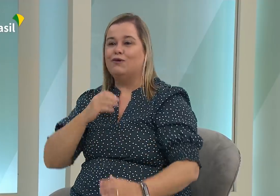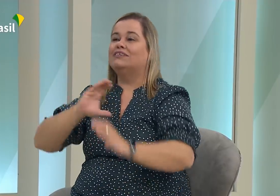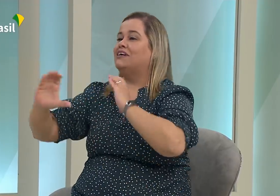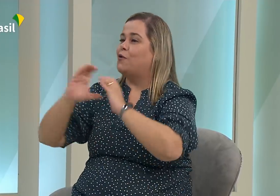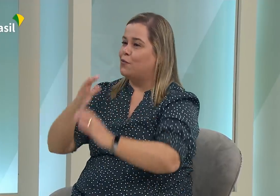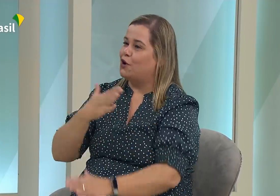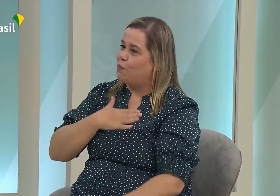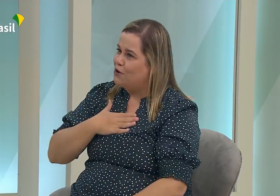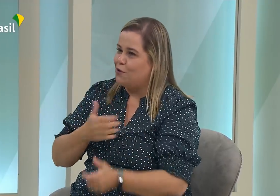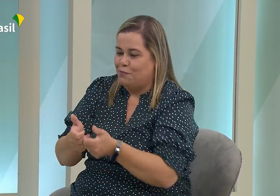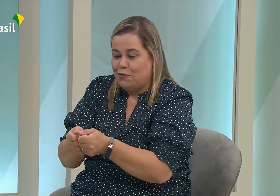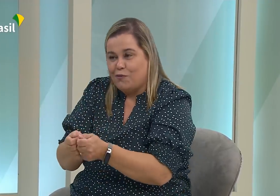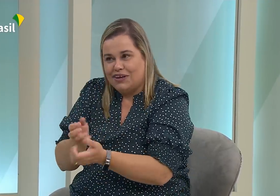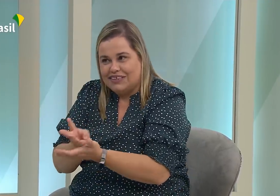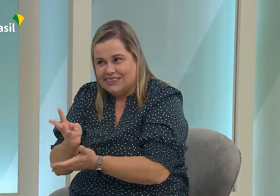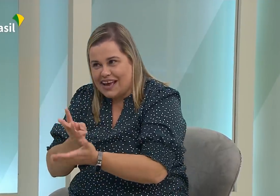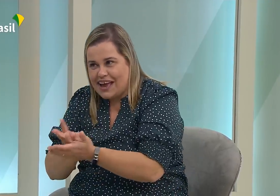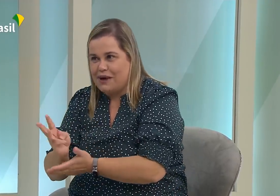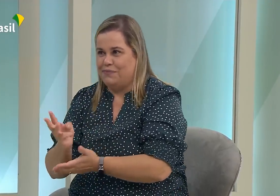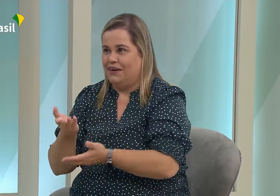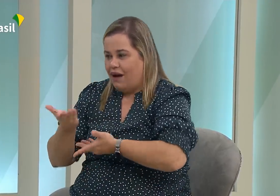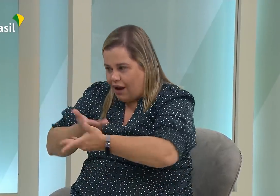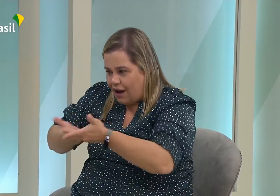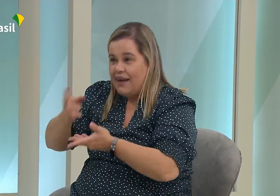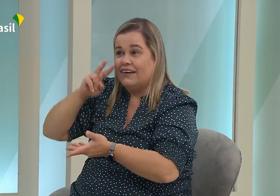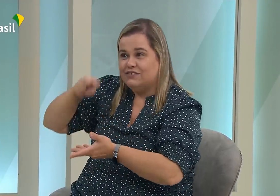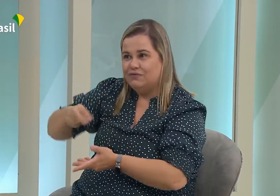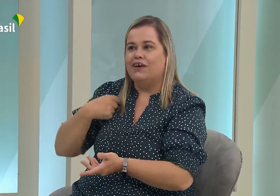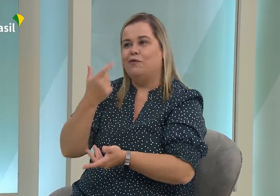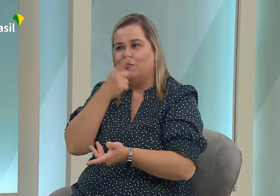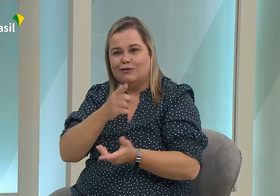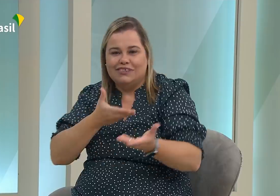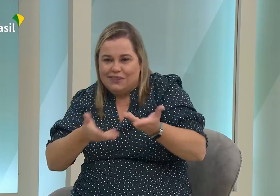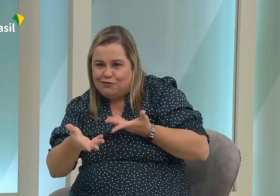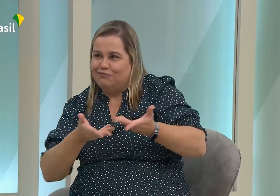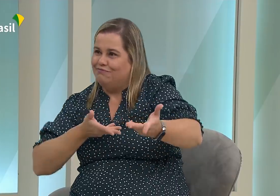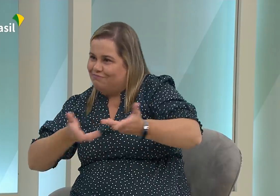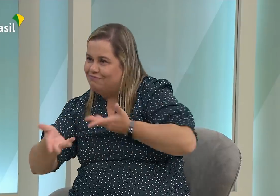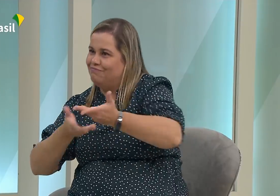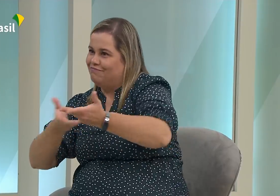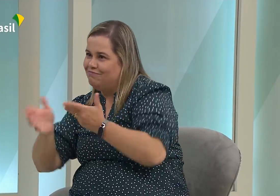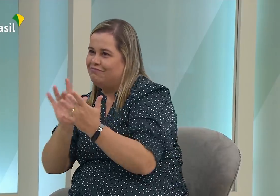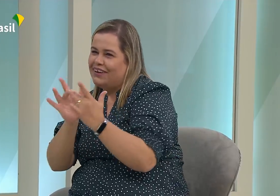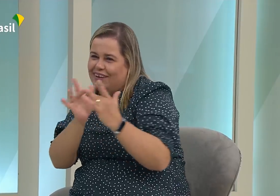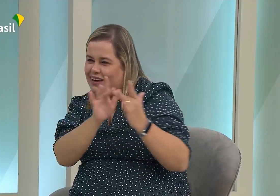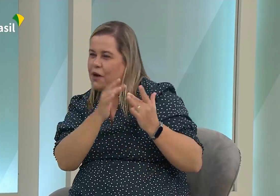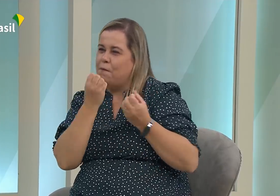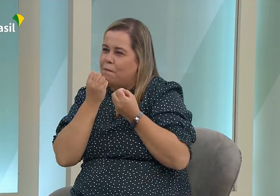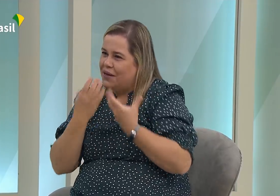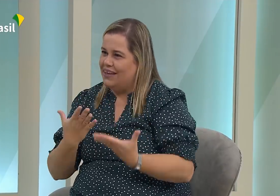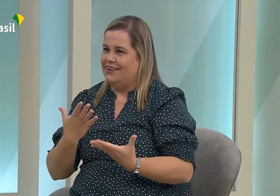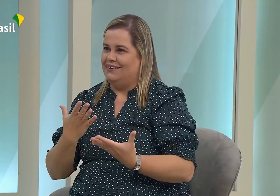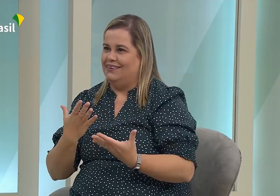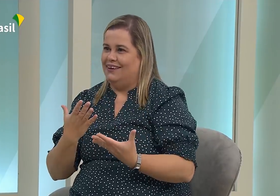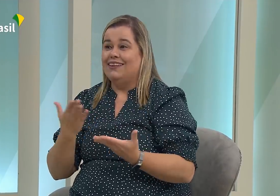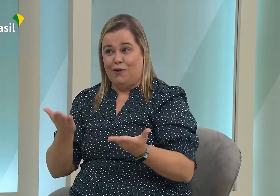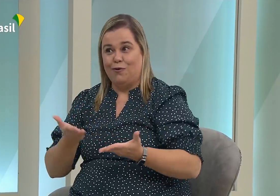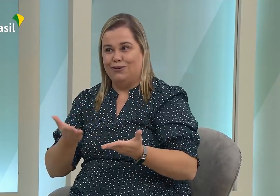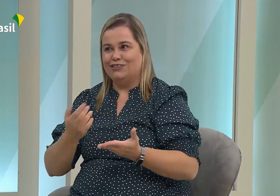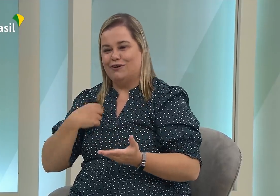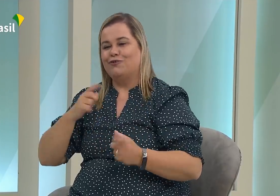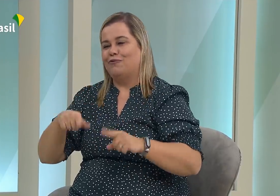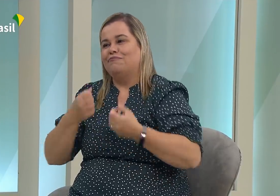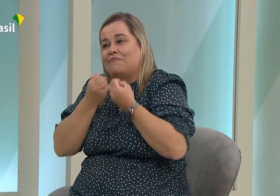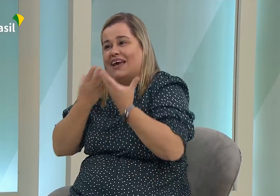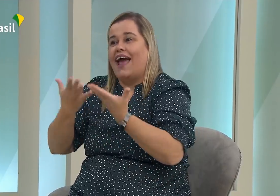as pessoas têm entendido que é possível se comunicar comigo. Eu utilizo mensagem, utilizo as redes sociais. Então, é possível a